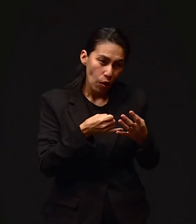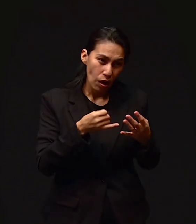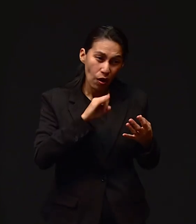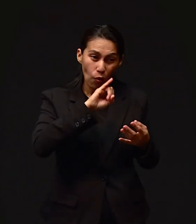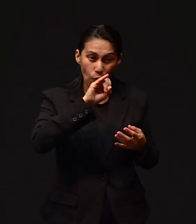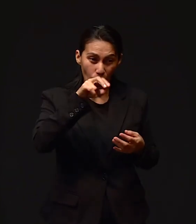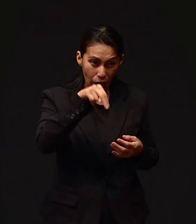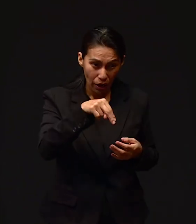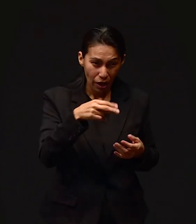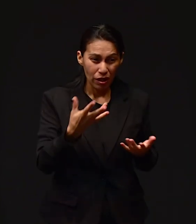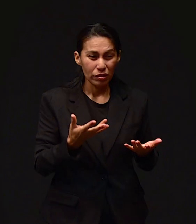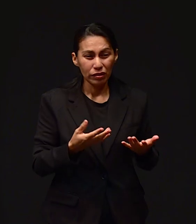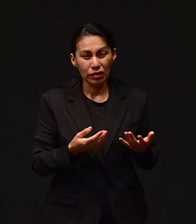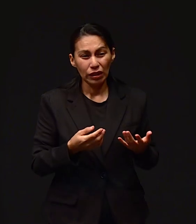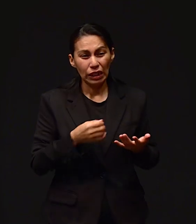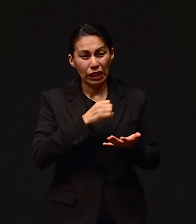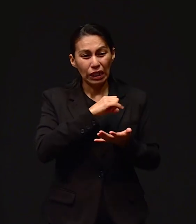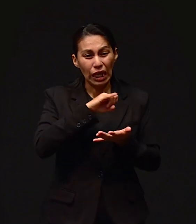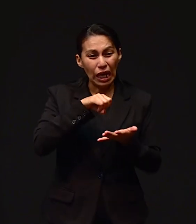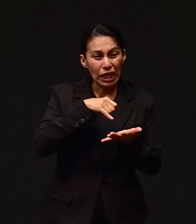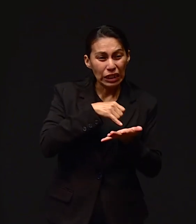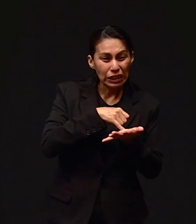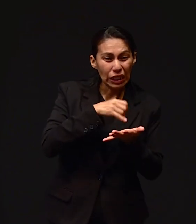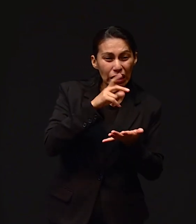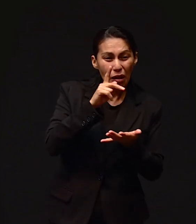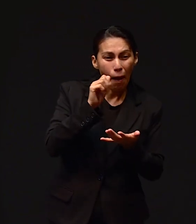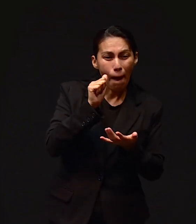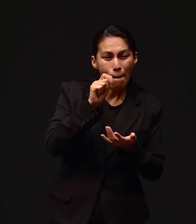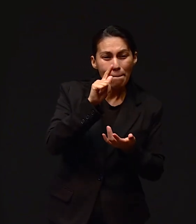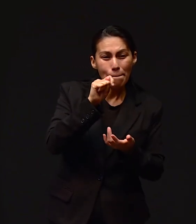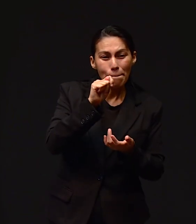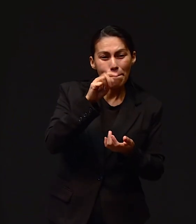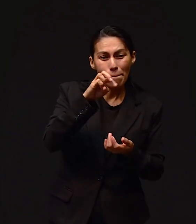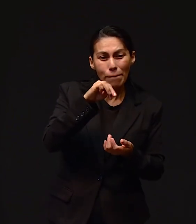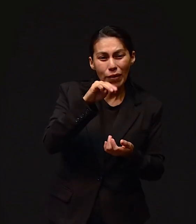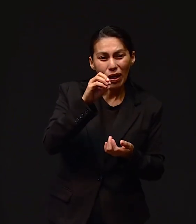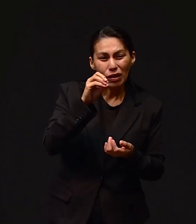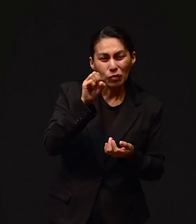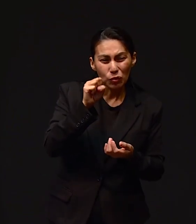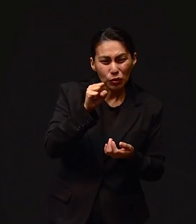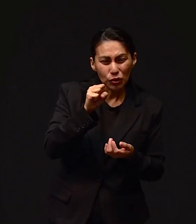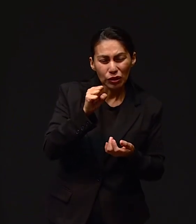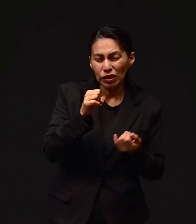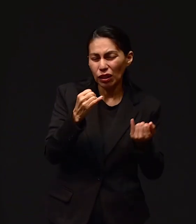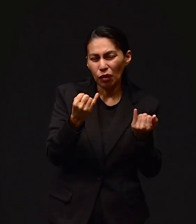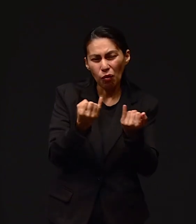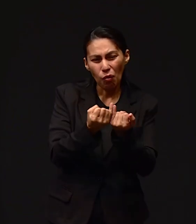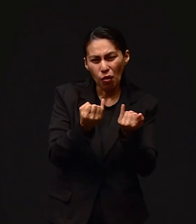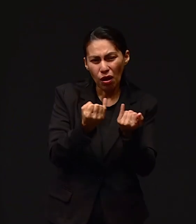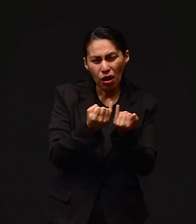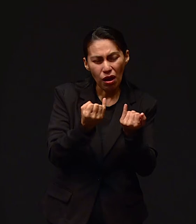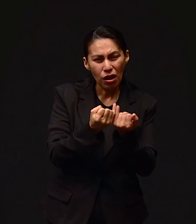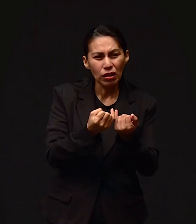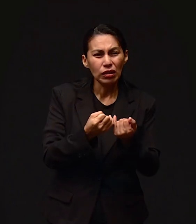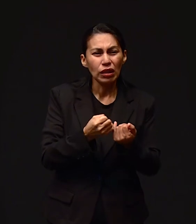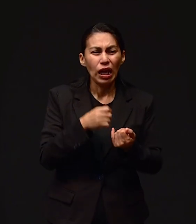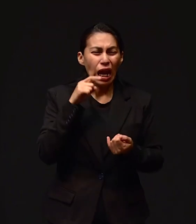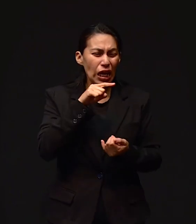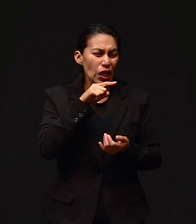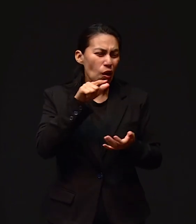recluido, recibe una revelación especial de la gracia de Dios. Aún en medio de esa crisis, de esa